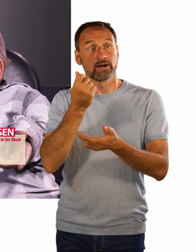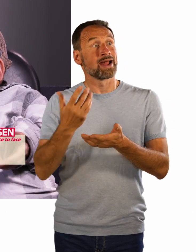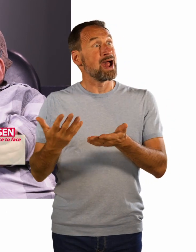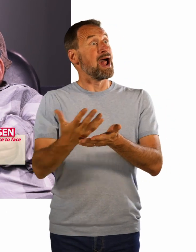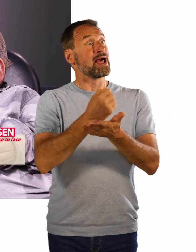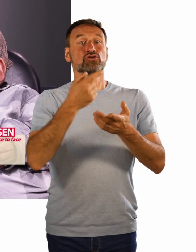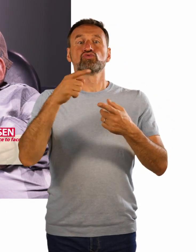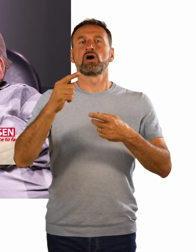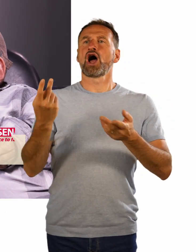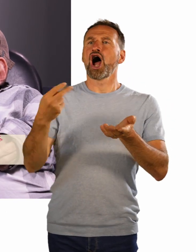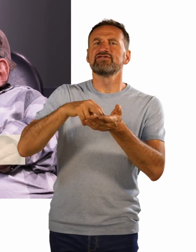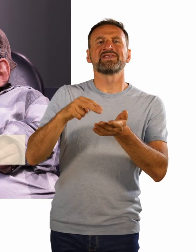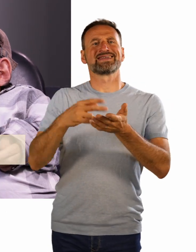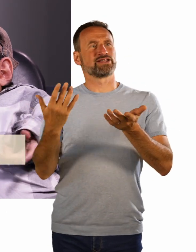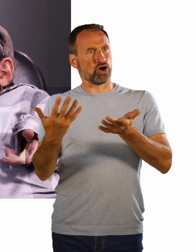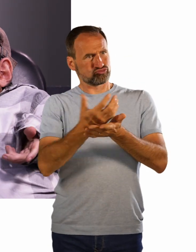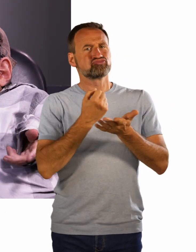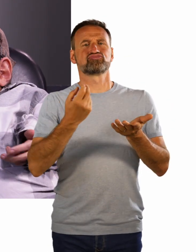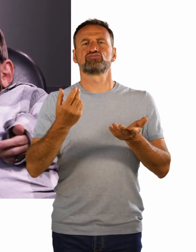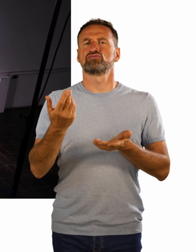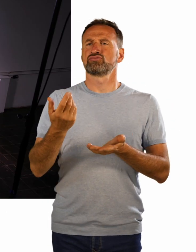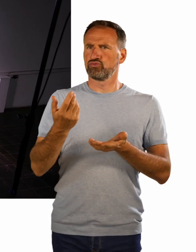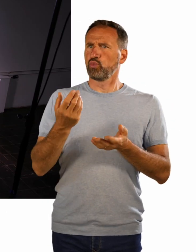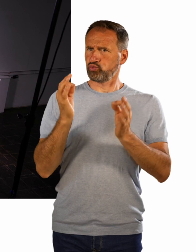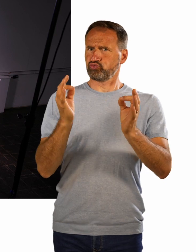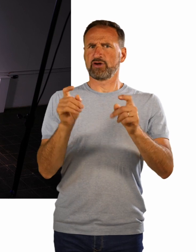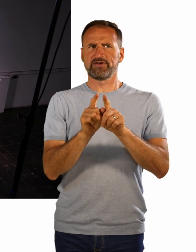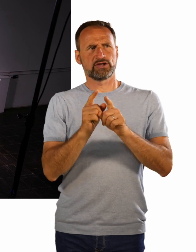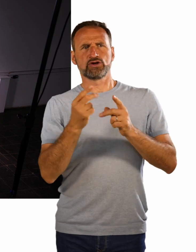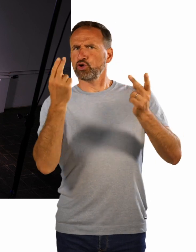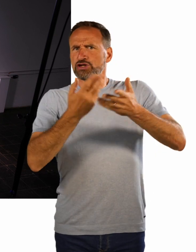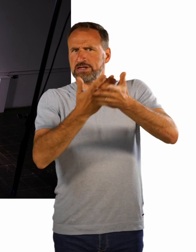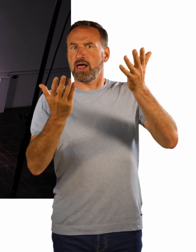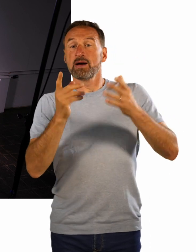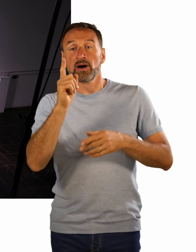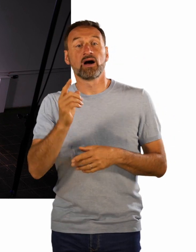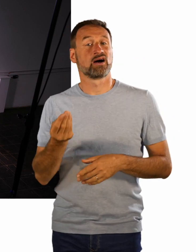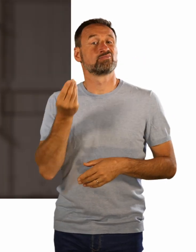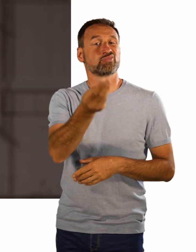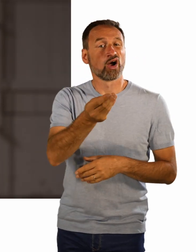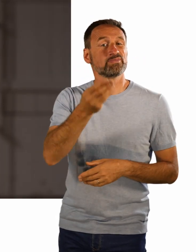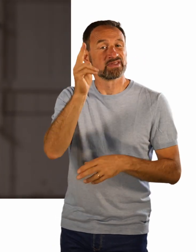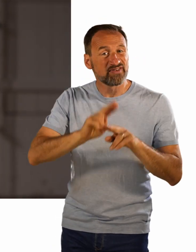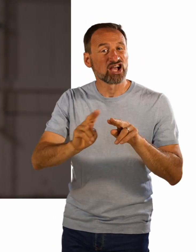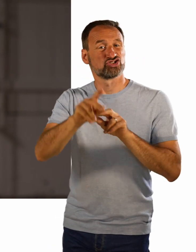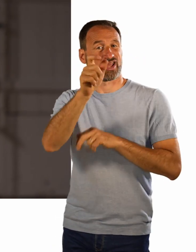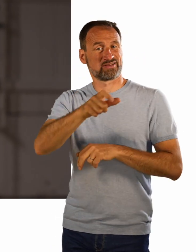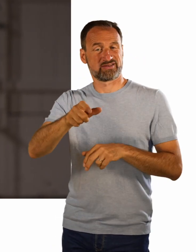KünstlerInnen die Gage, wenn sie dann eine bekommen, der Markt ist sowieso schon immer wahrscheinlich nicht so einfach und fast prekär,